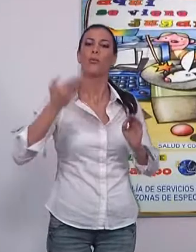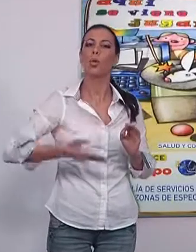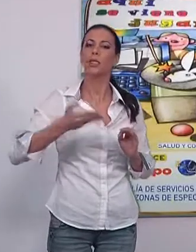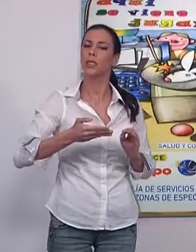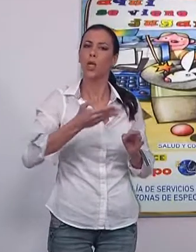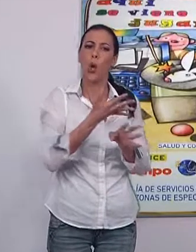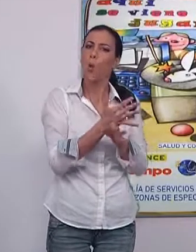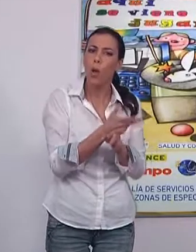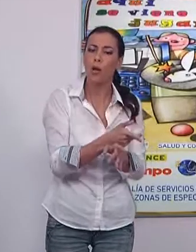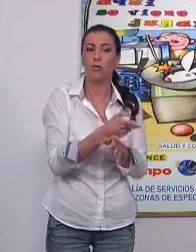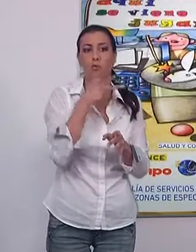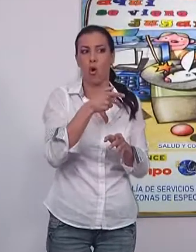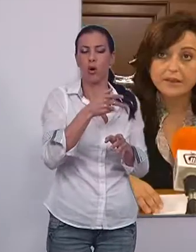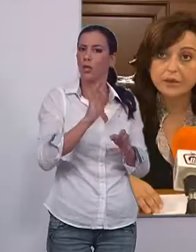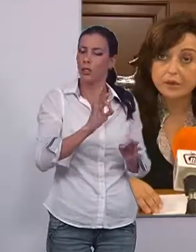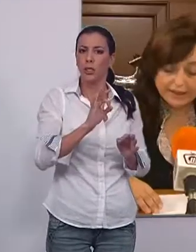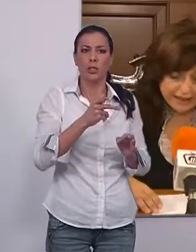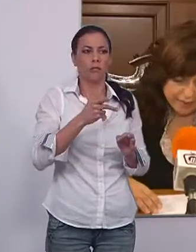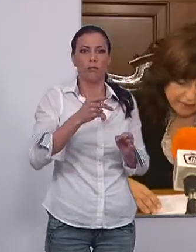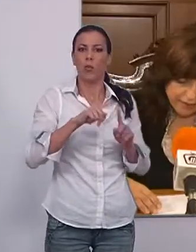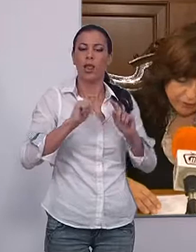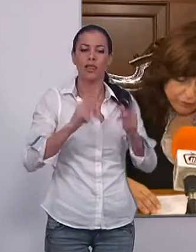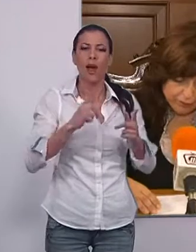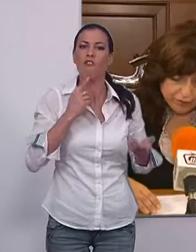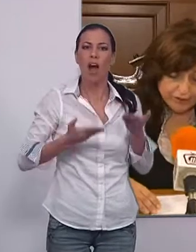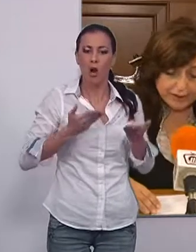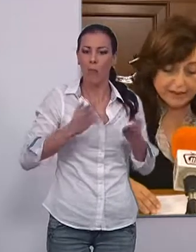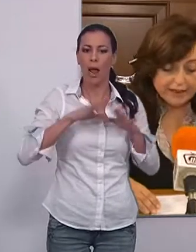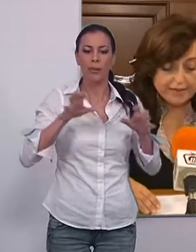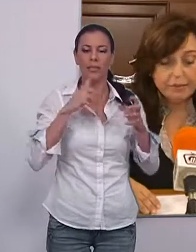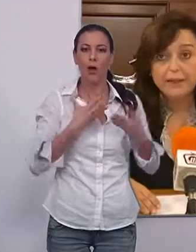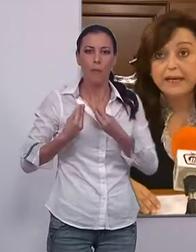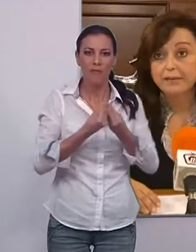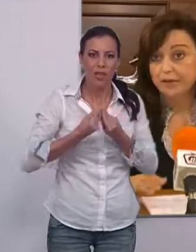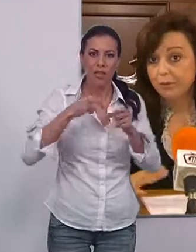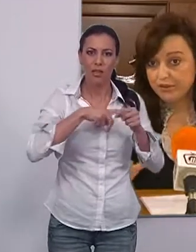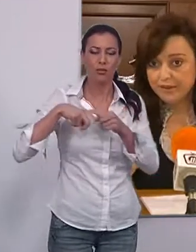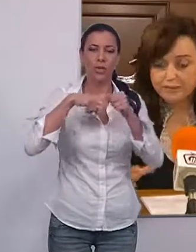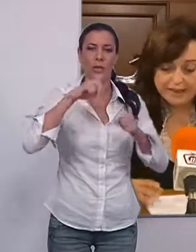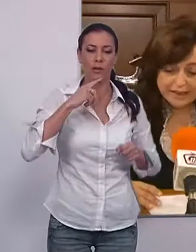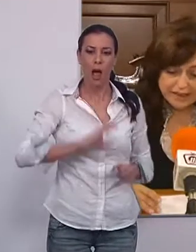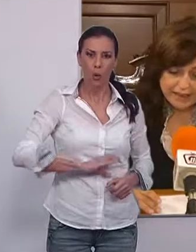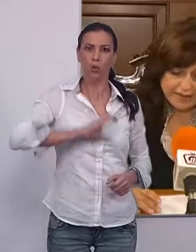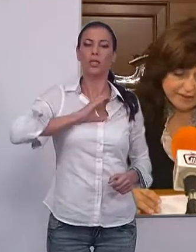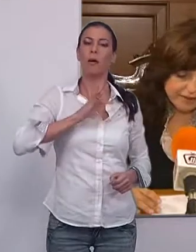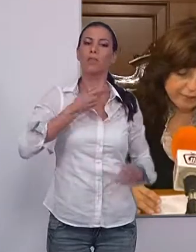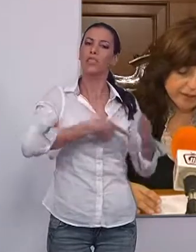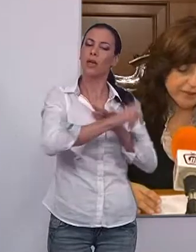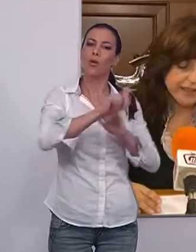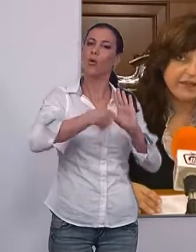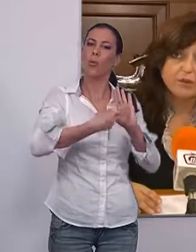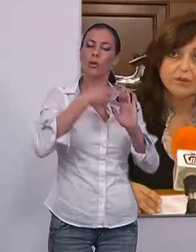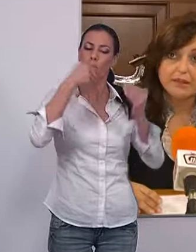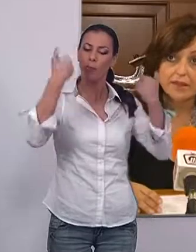de la importancia del juego como tarea que inculca valores de convivencia, solidaridad, autoestima y